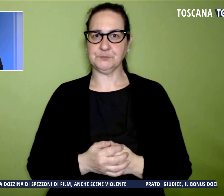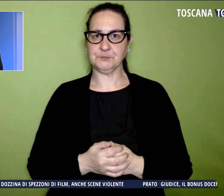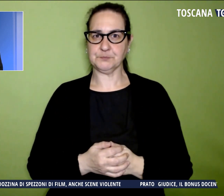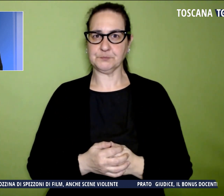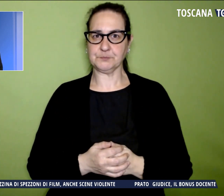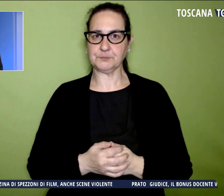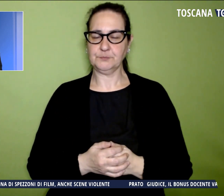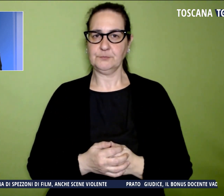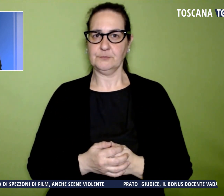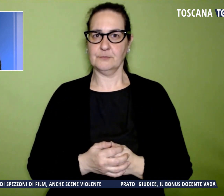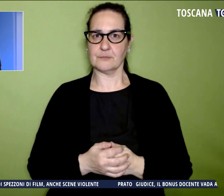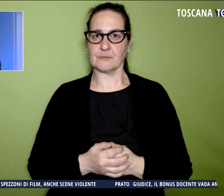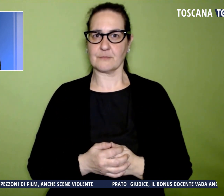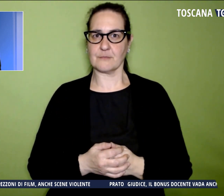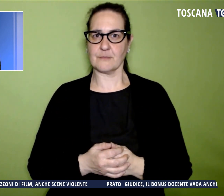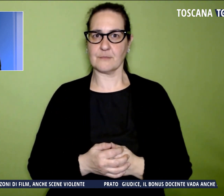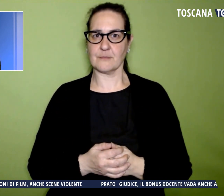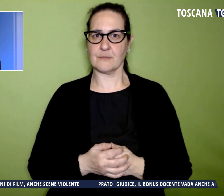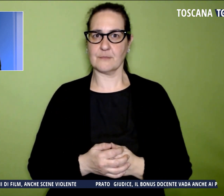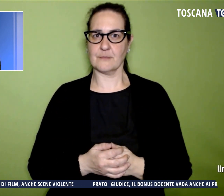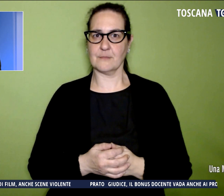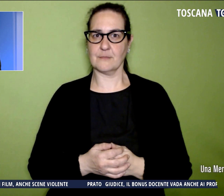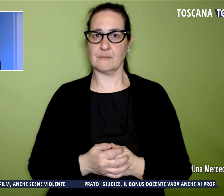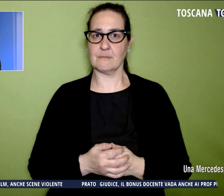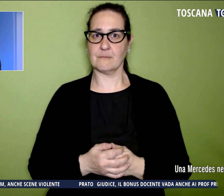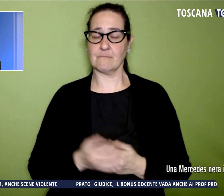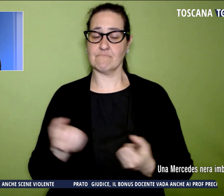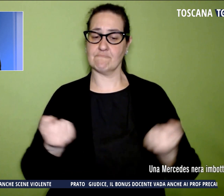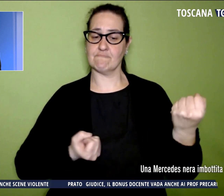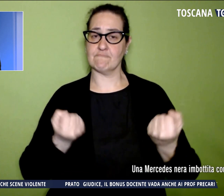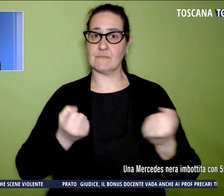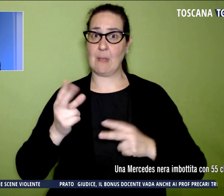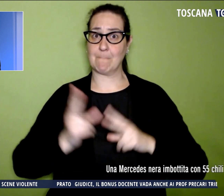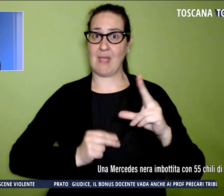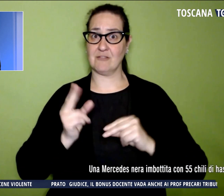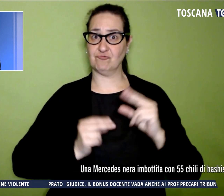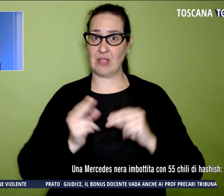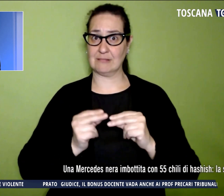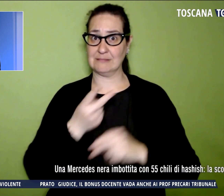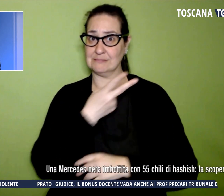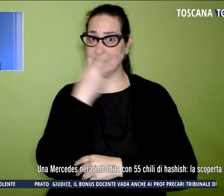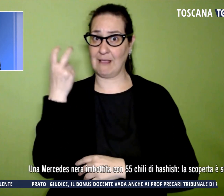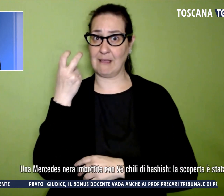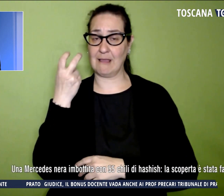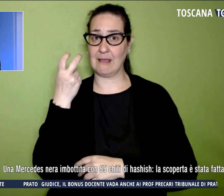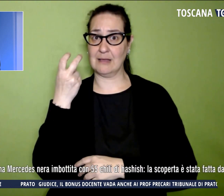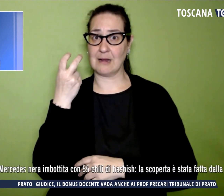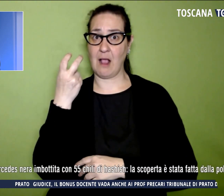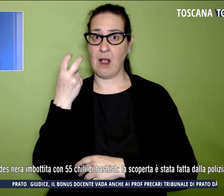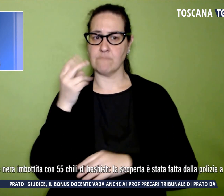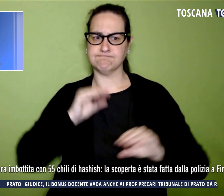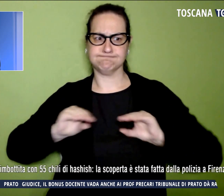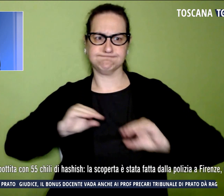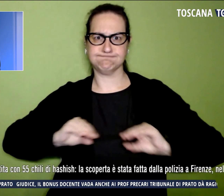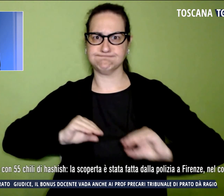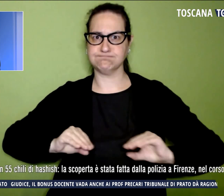Una Mercedes nera imbottita con 55 kg di hashish. La scoperta